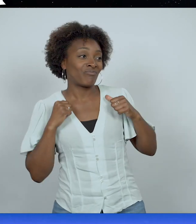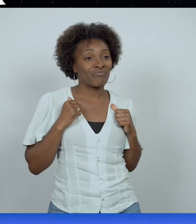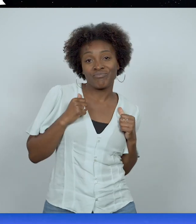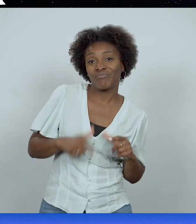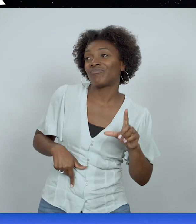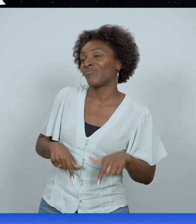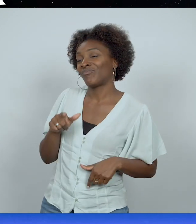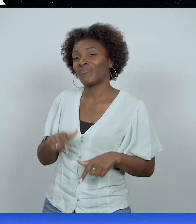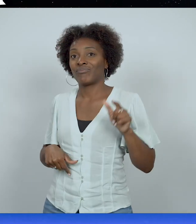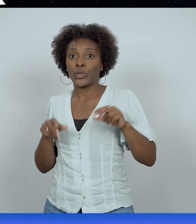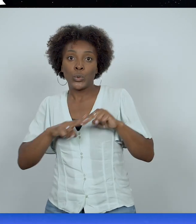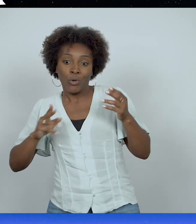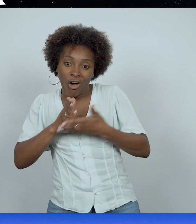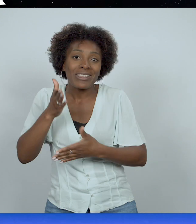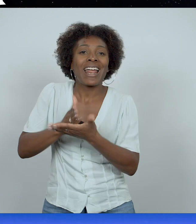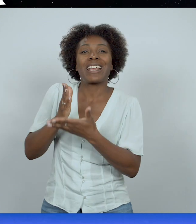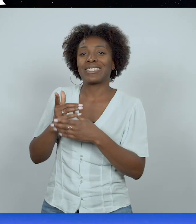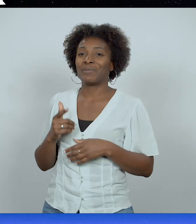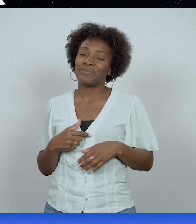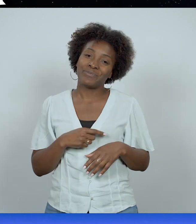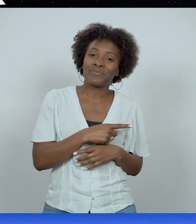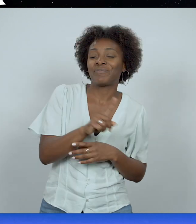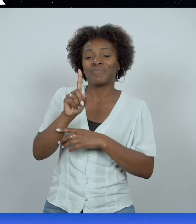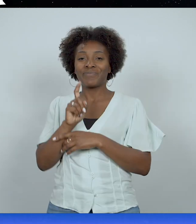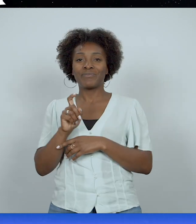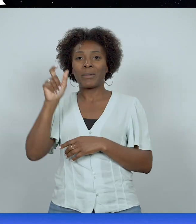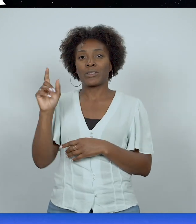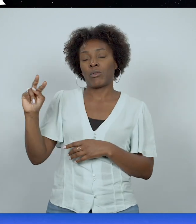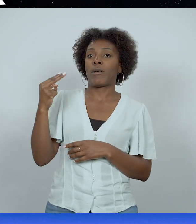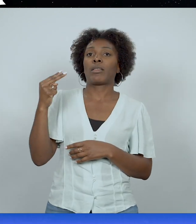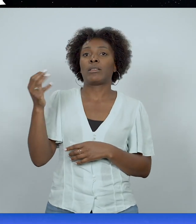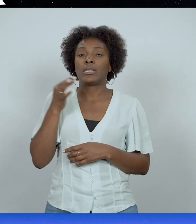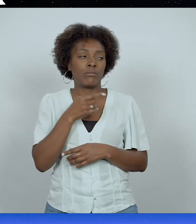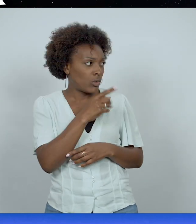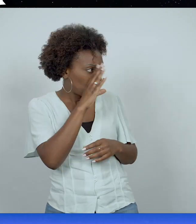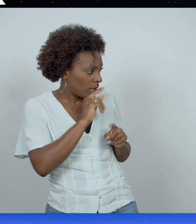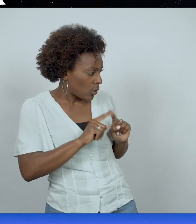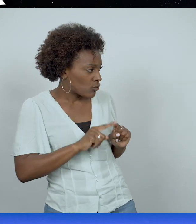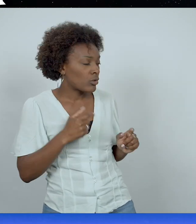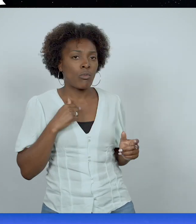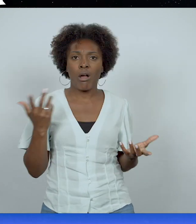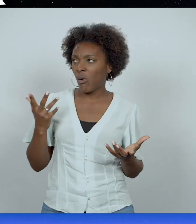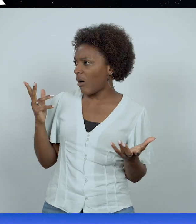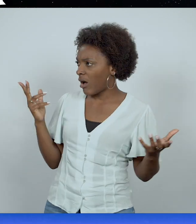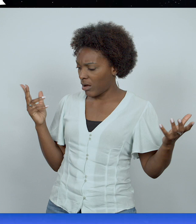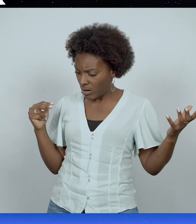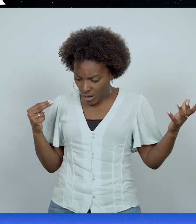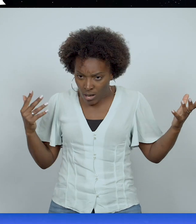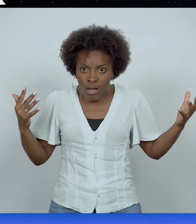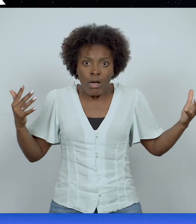classe, j'étais dans ma classe et j'étais nu et quelqu'un me disait, tu n pas oublié quelque chose ? Et quand je me regardais, j'étais nu et il y avait une honte pas possible et je me